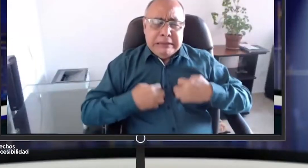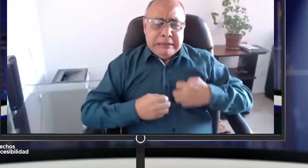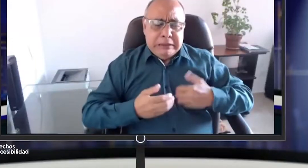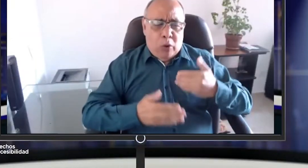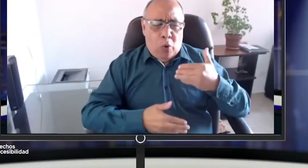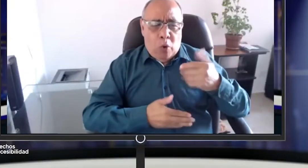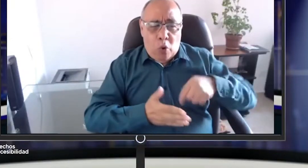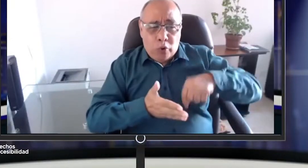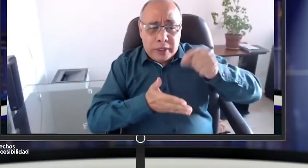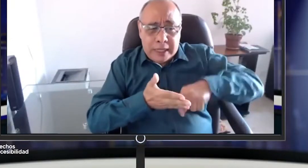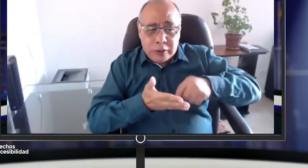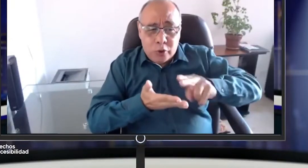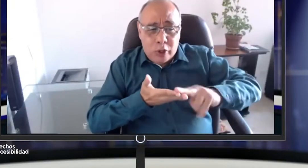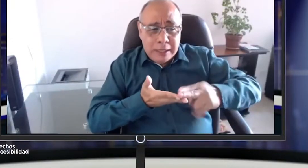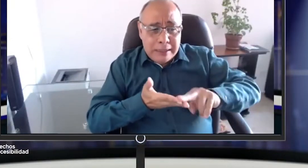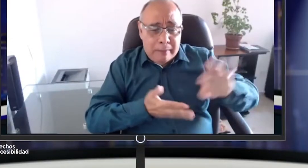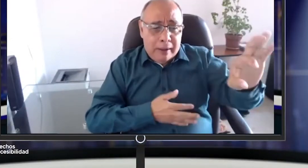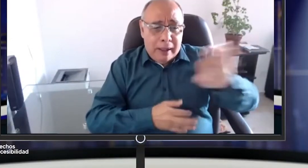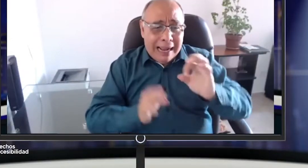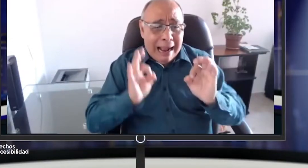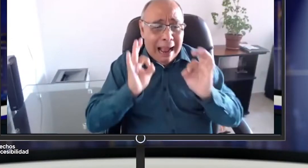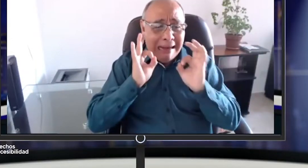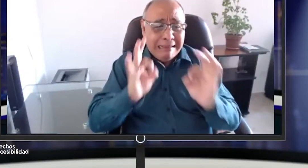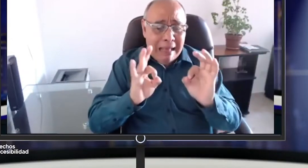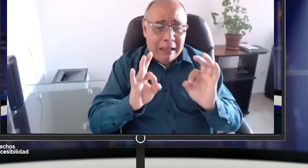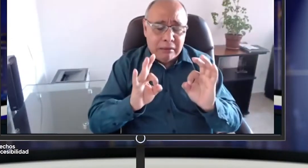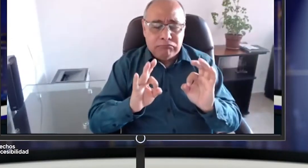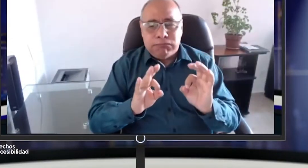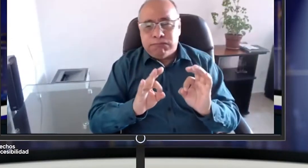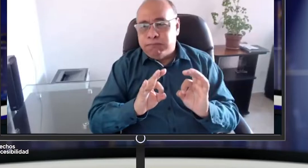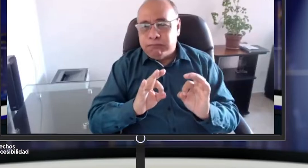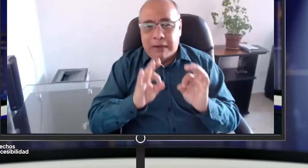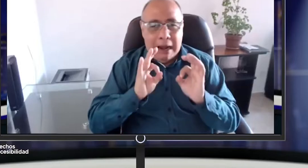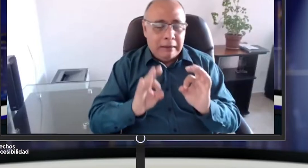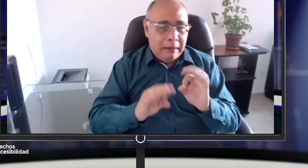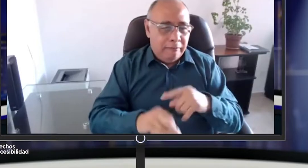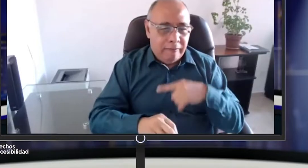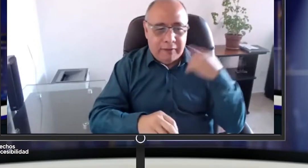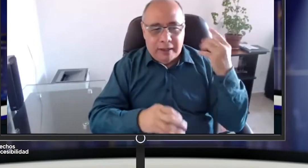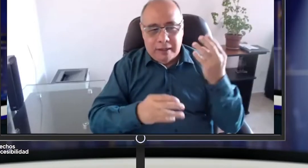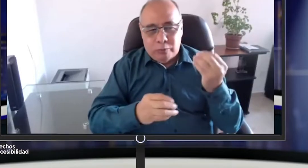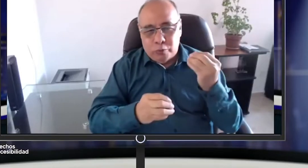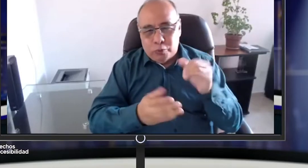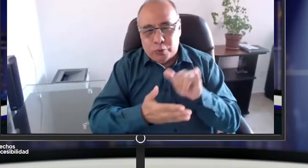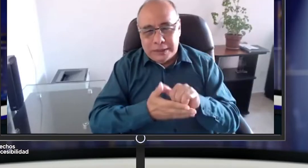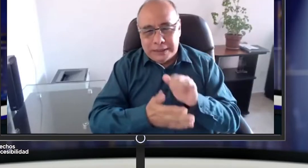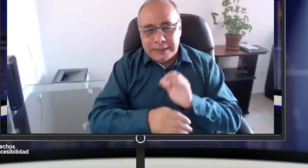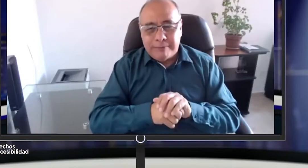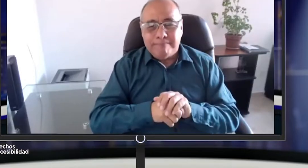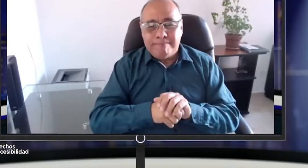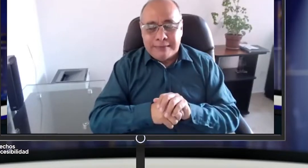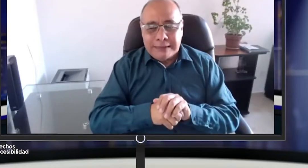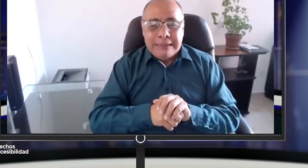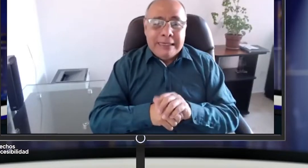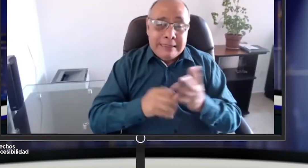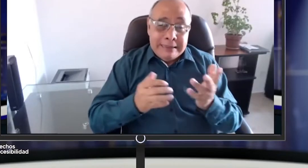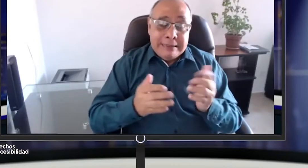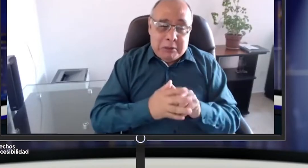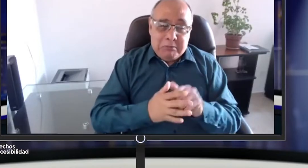para que se piense al momento de contratar los servicios de interpretación, ¿no? Debe ser un intérprete de calidad porque